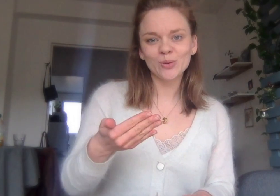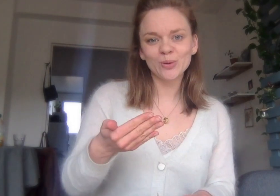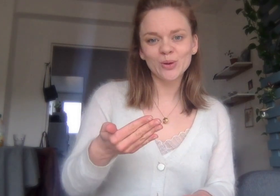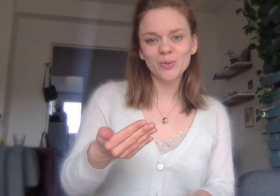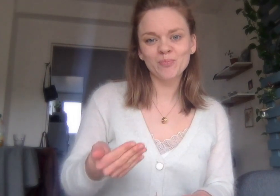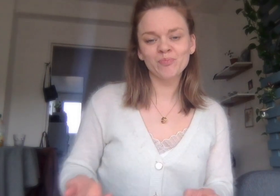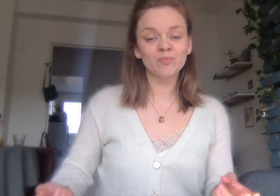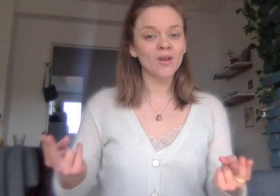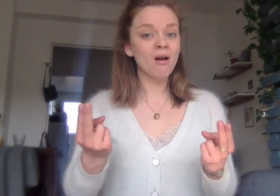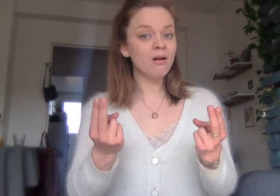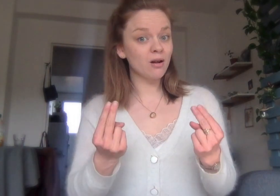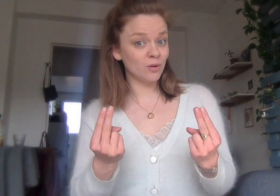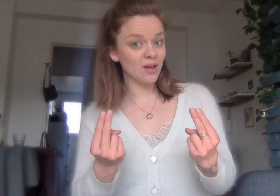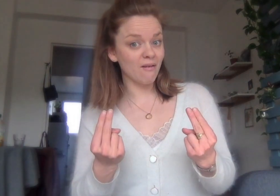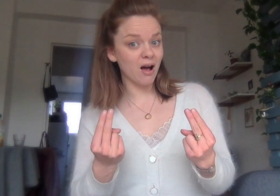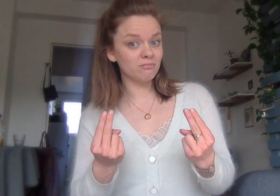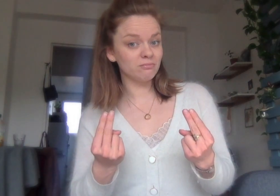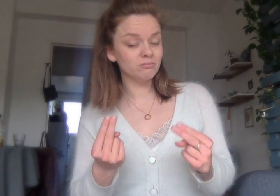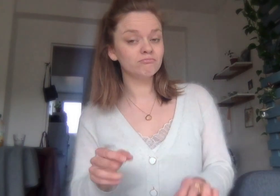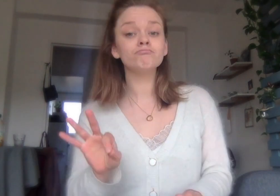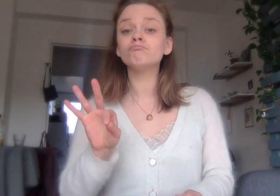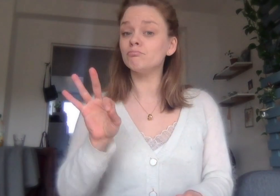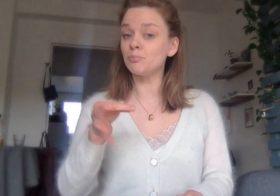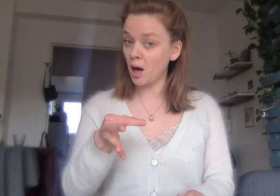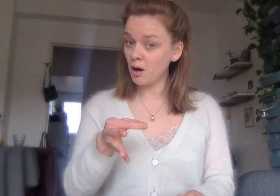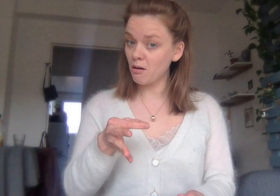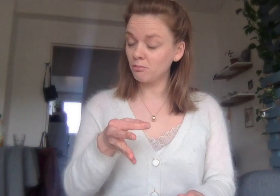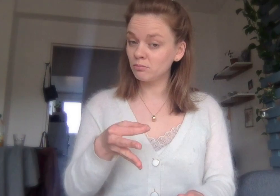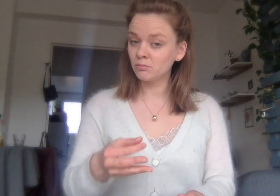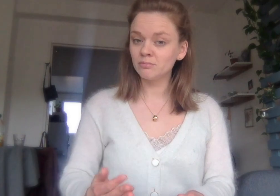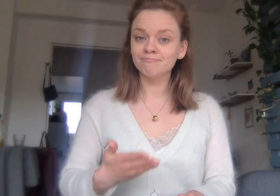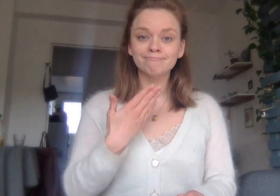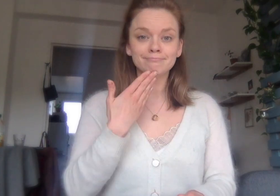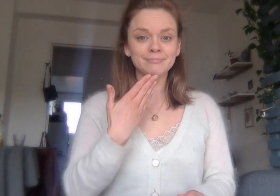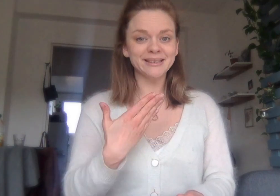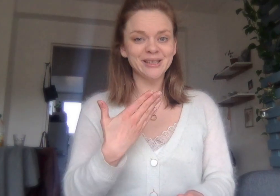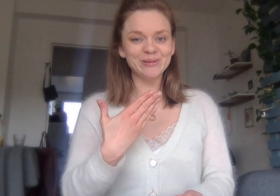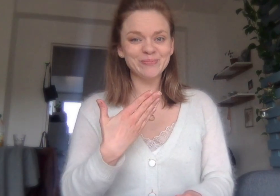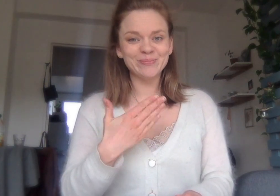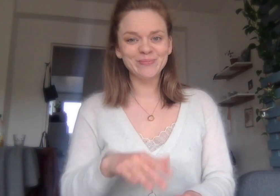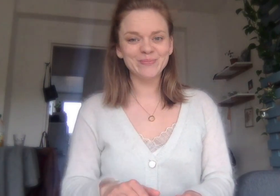Bonjour ! Comment ça va ? Bien ! Merci !